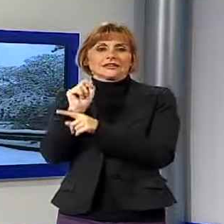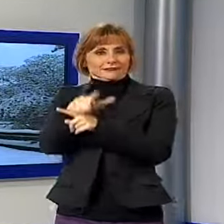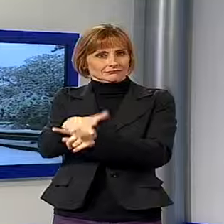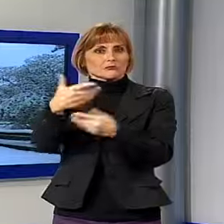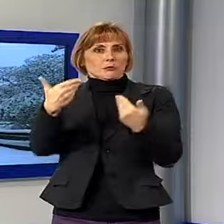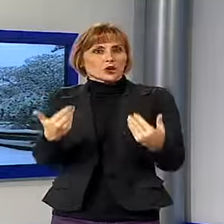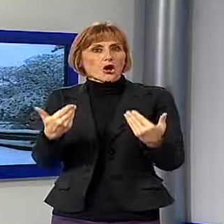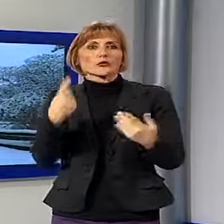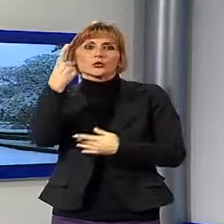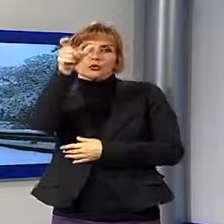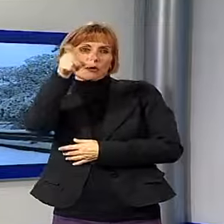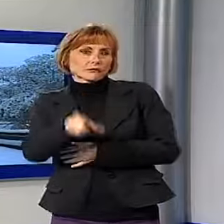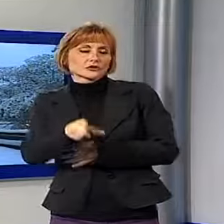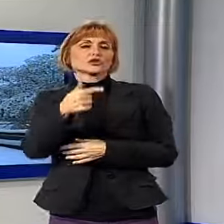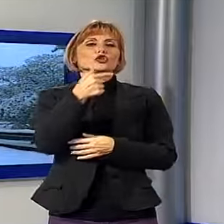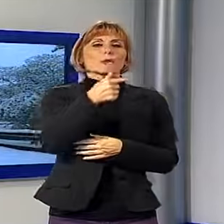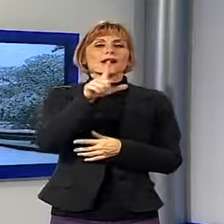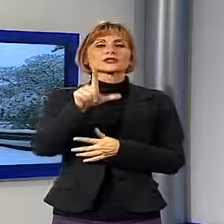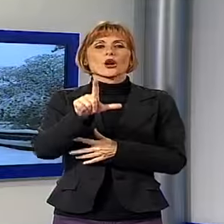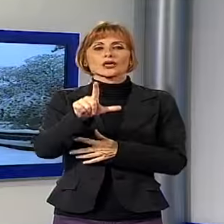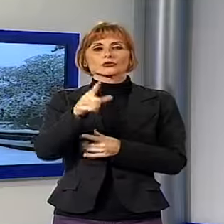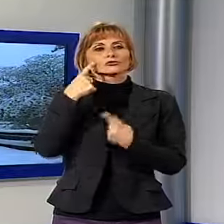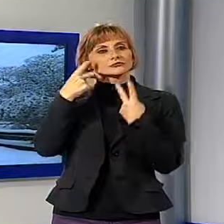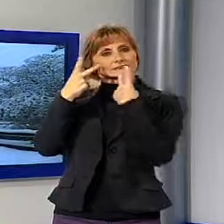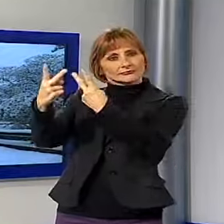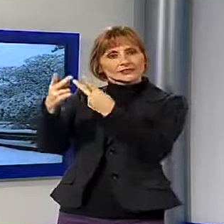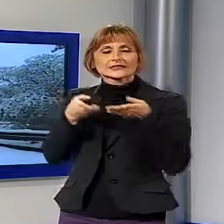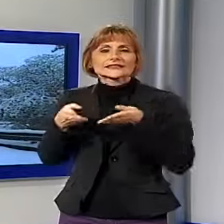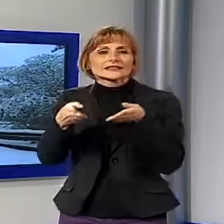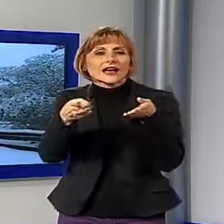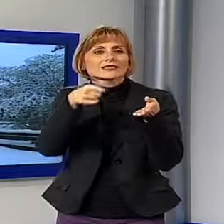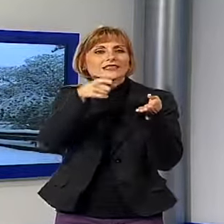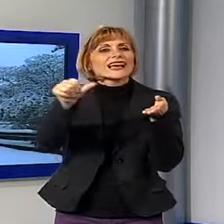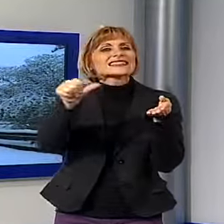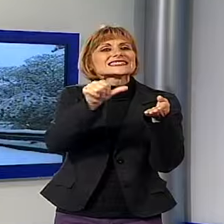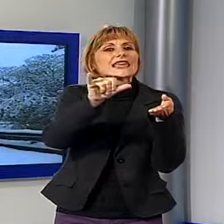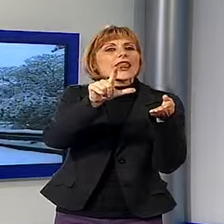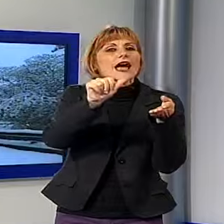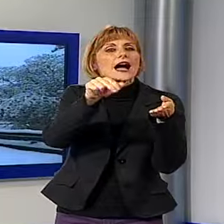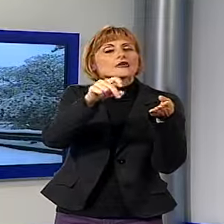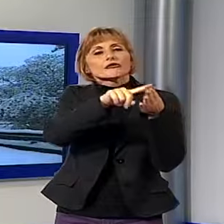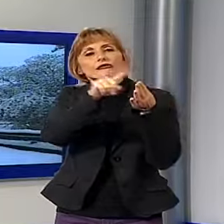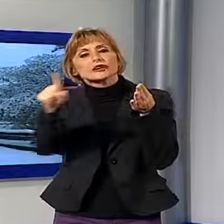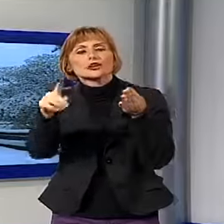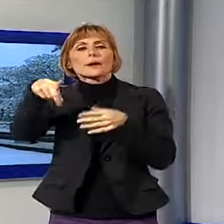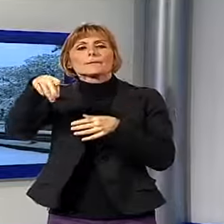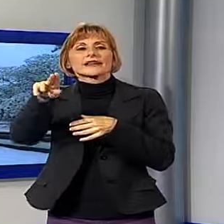telespettatore, Tommaso Landucci, che si riferiscono alla strada da Sillano a Pradarena, fra l'altro alcuni problemi sulla